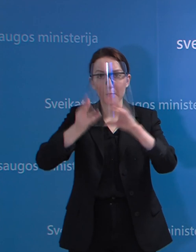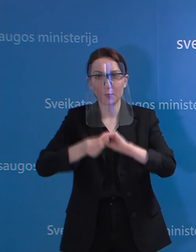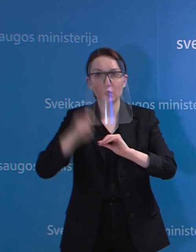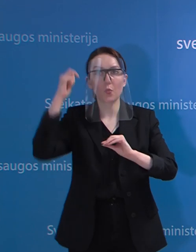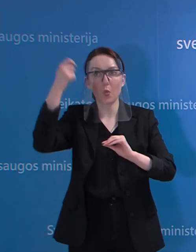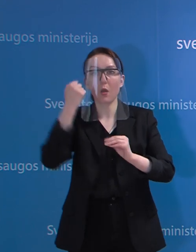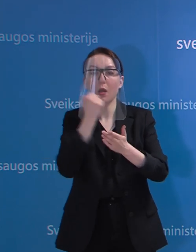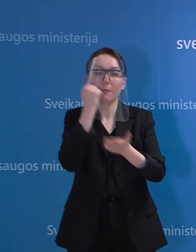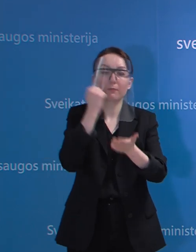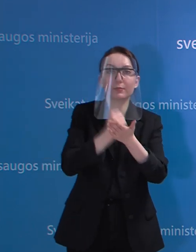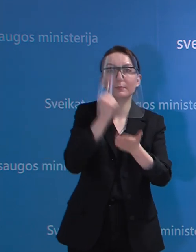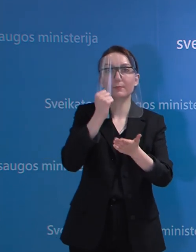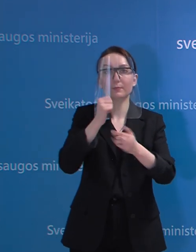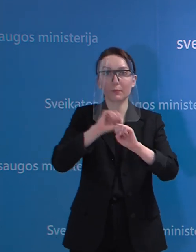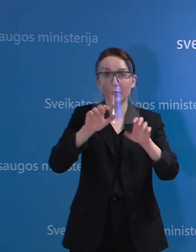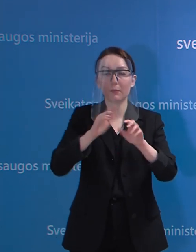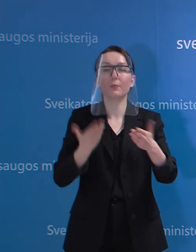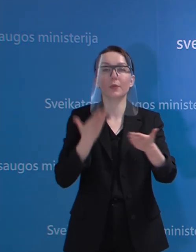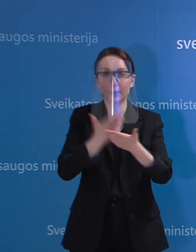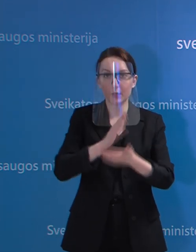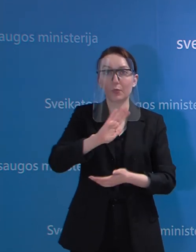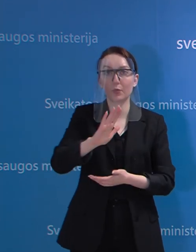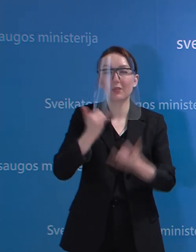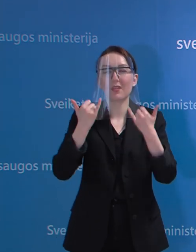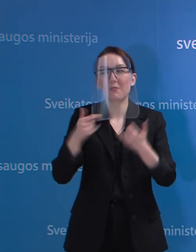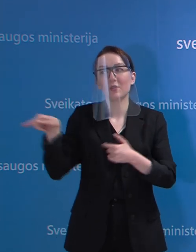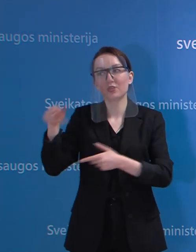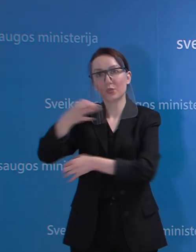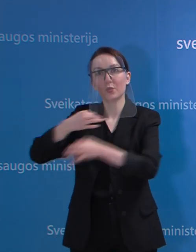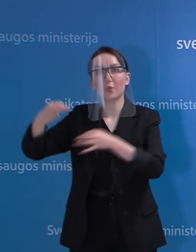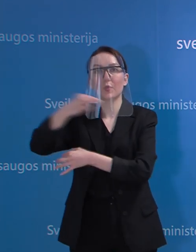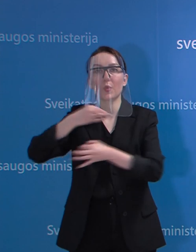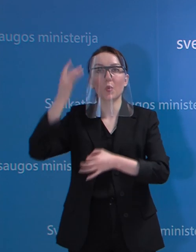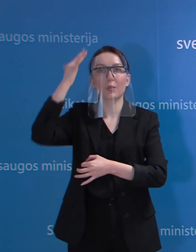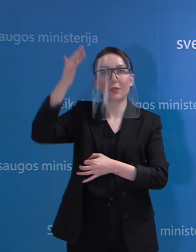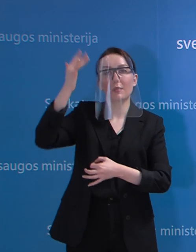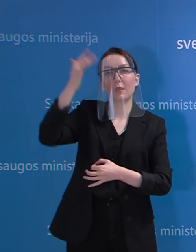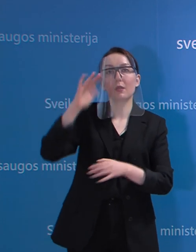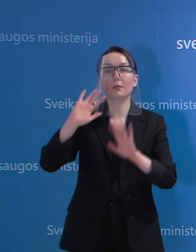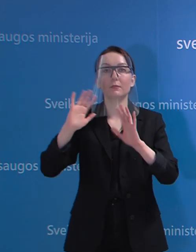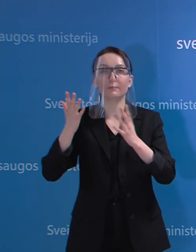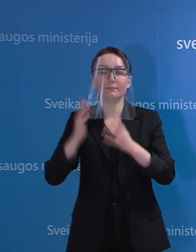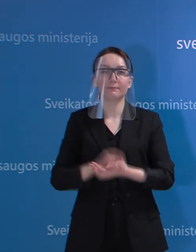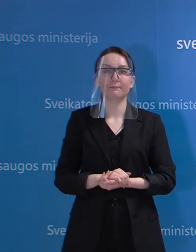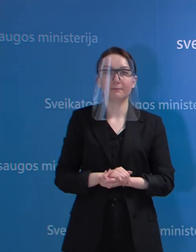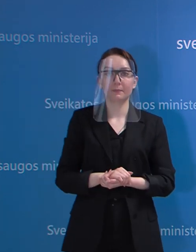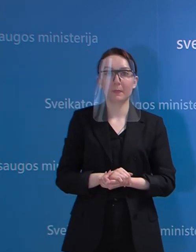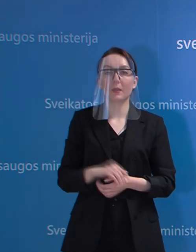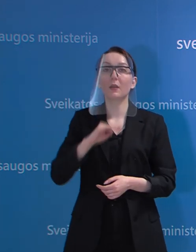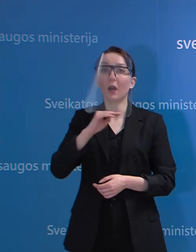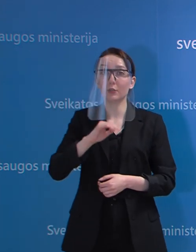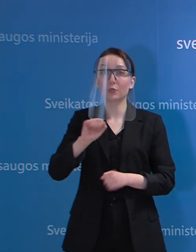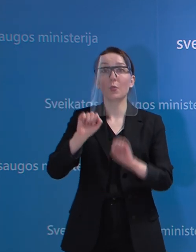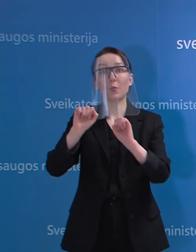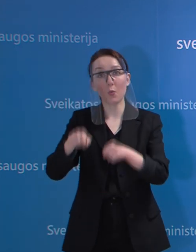pačių mokslininkų paaiškinimais, mes juos pristatysim. Kol kas tai yra daugiau, na, sakykime, spėliojimai, spekulacijos, kurie be abejo, kad